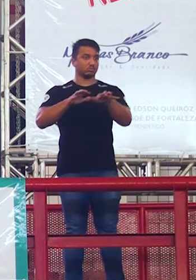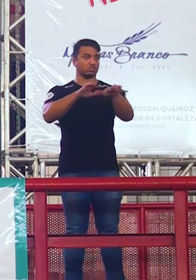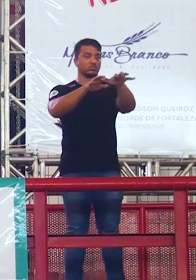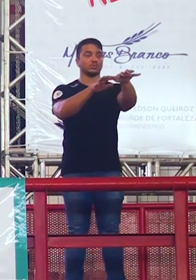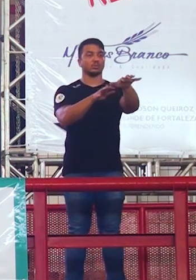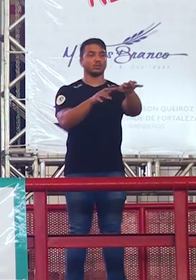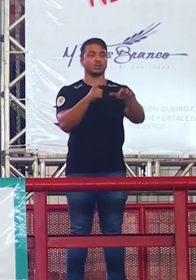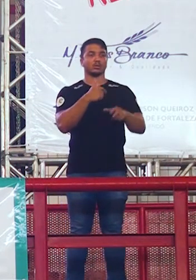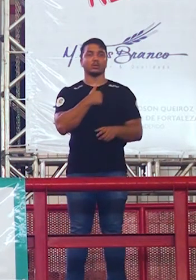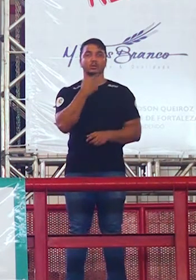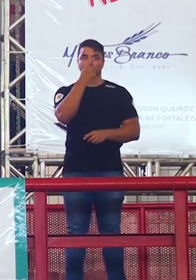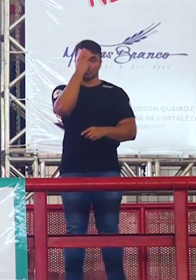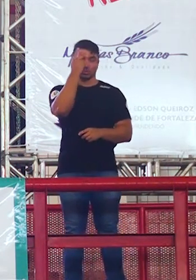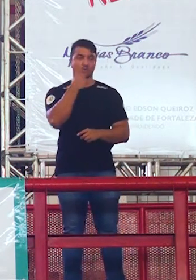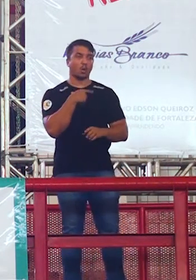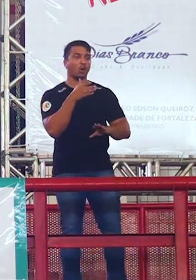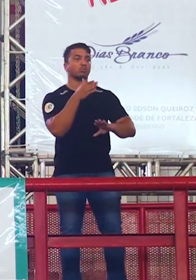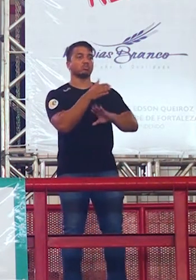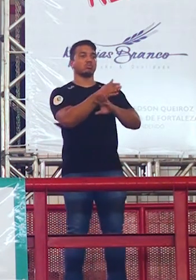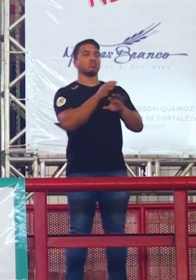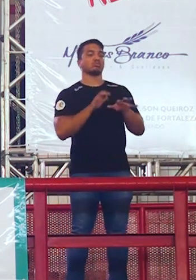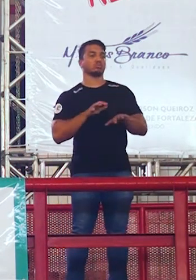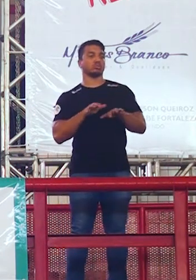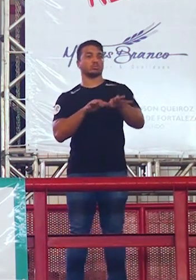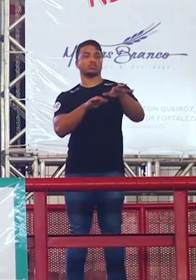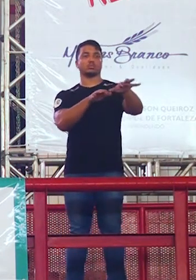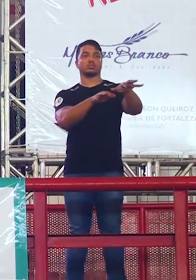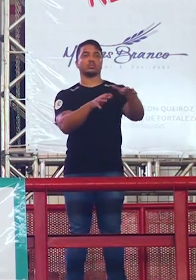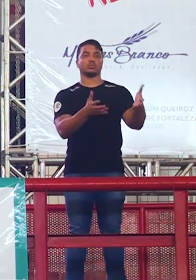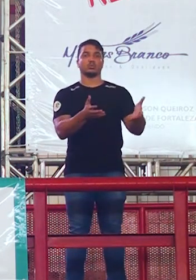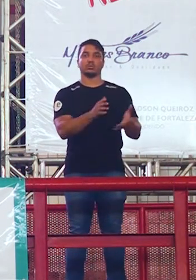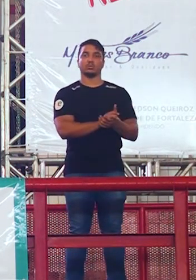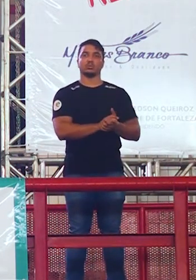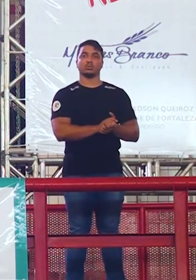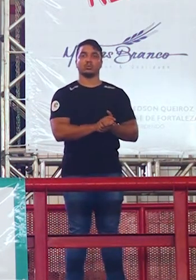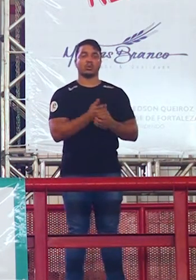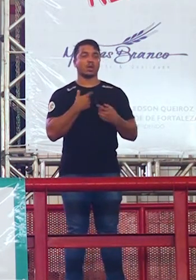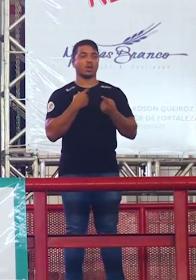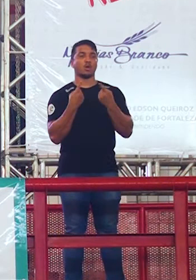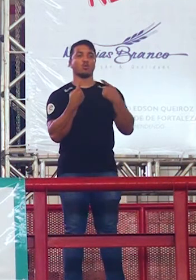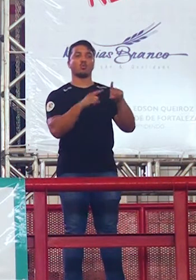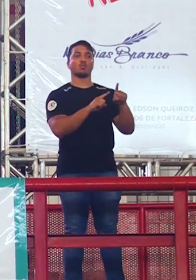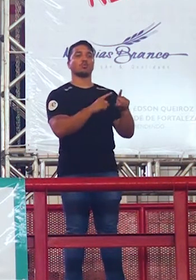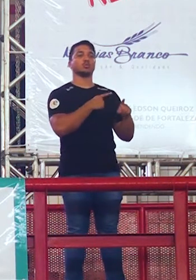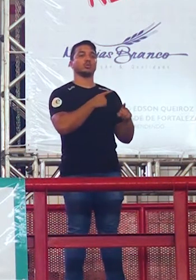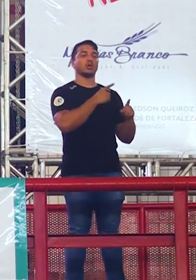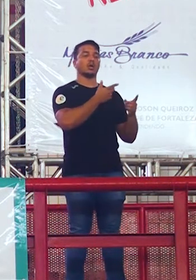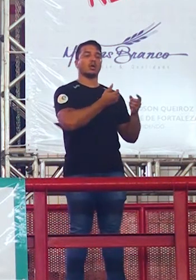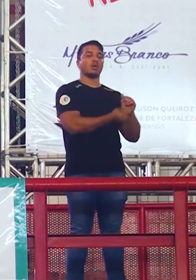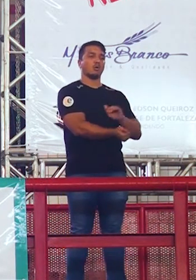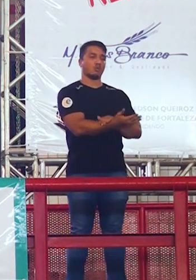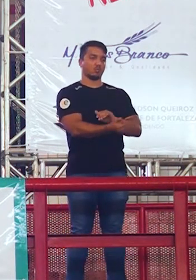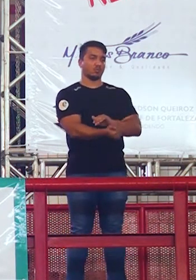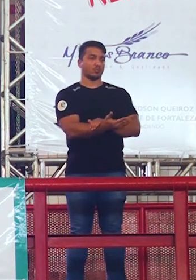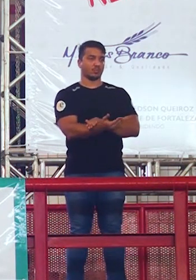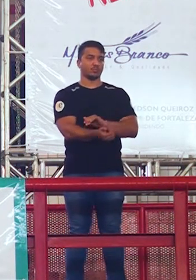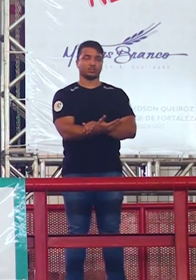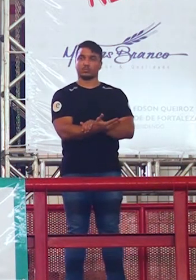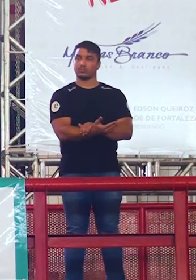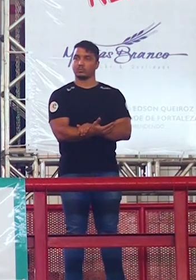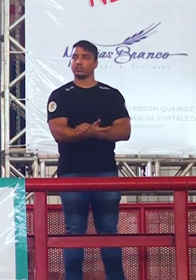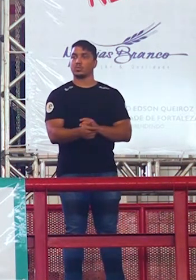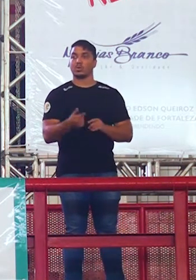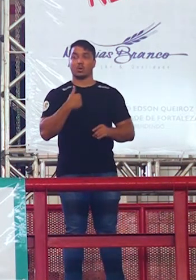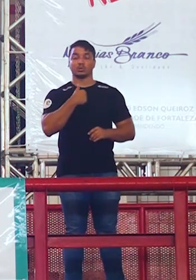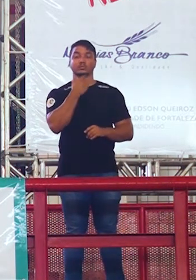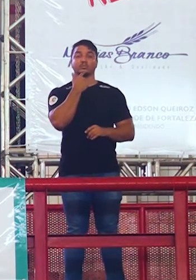o povo indo às ruas para exigir o que? Um combate à corrupção. E galera olha